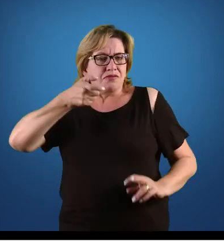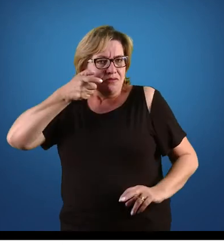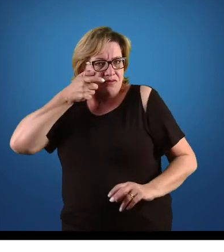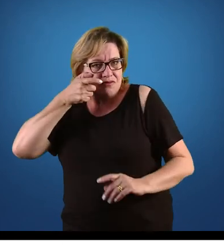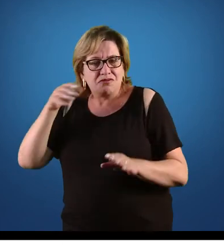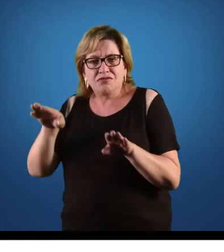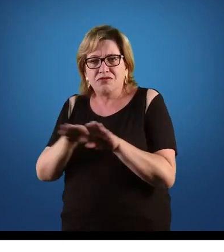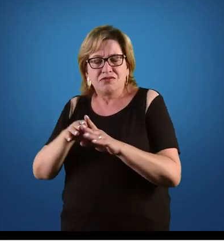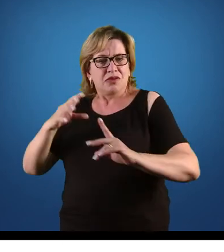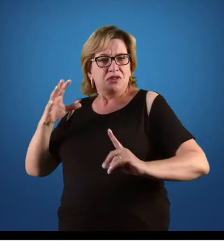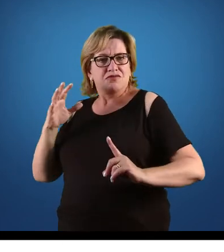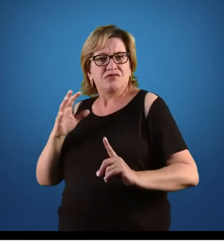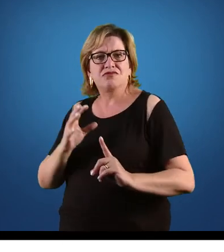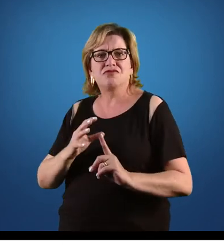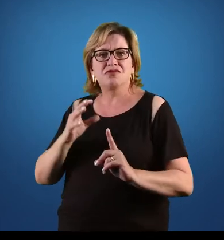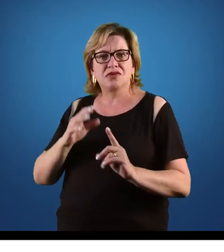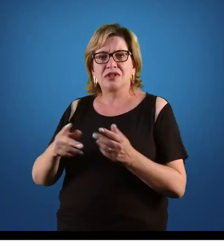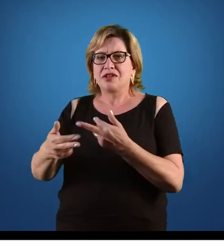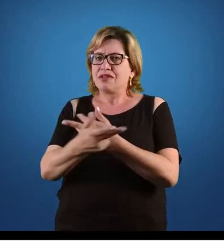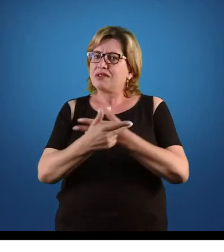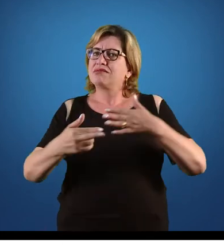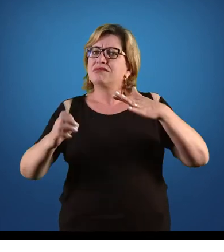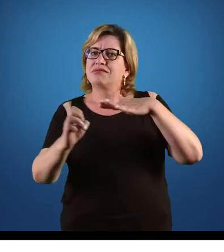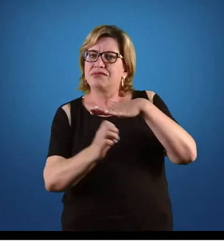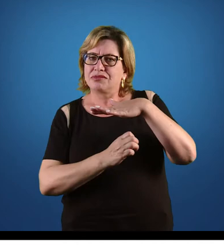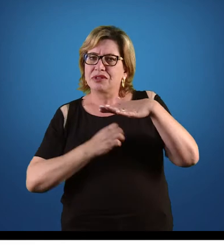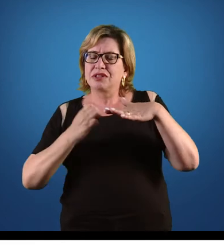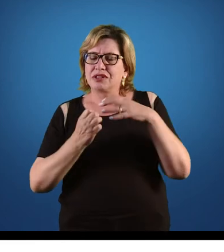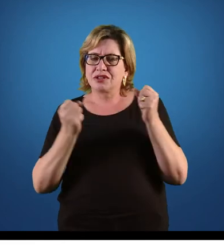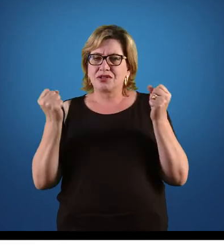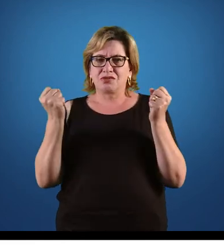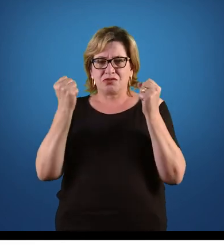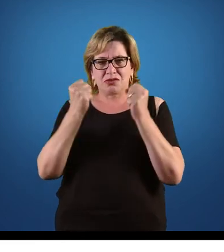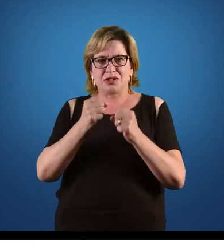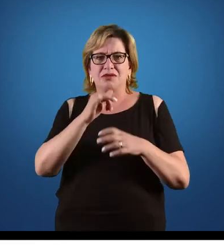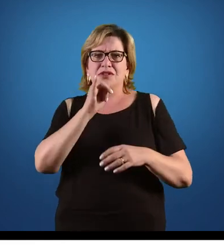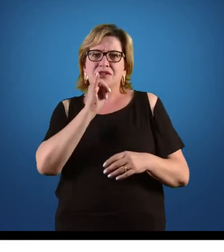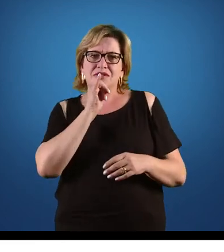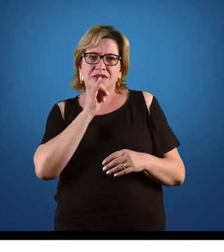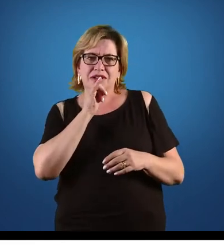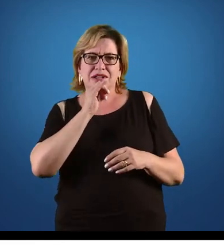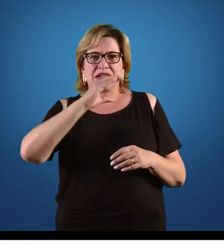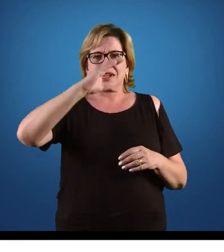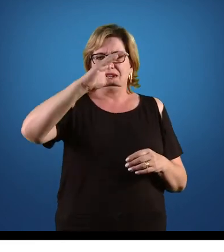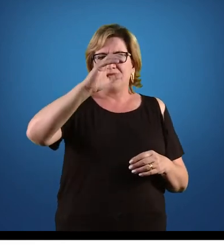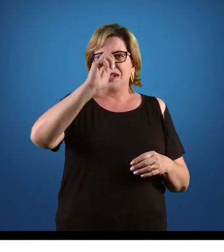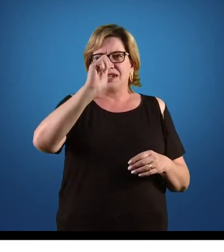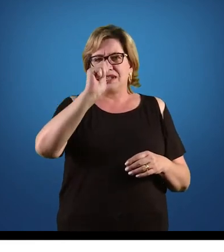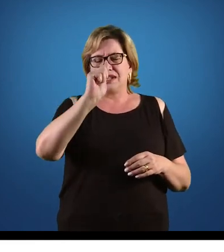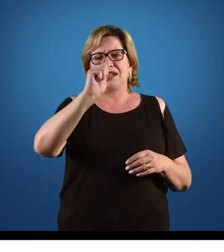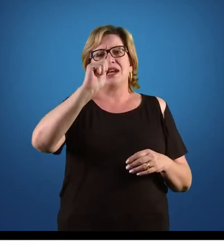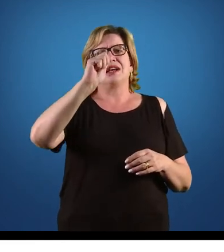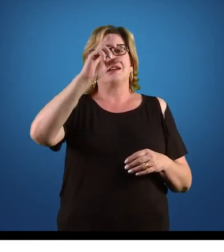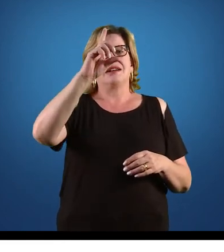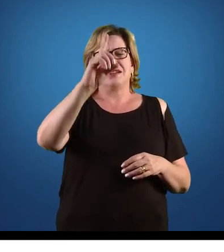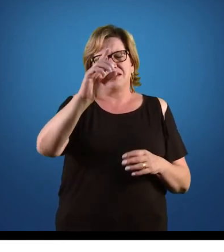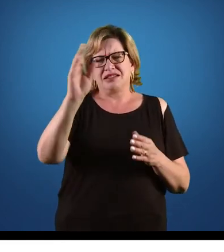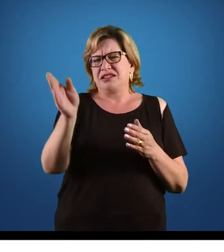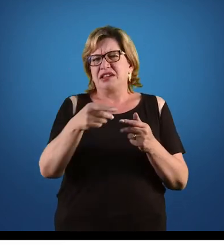grandes agentes econômicos, né? Como exemplo, podemos citar aí CAD, Comissão de Valores Imobiliários,